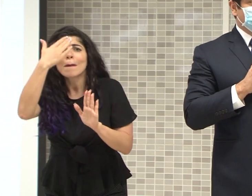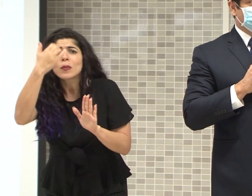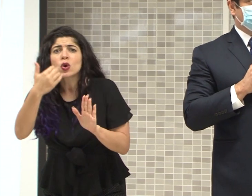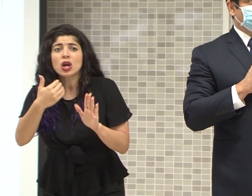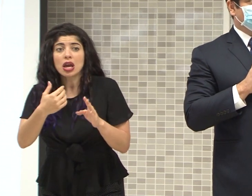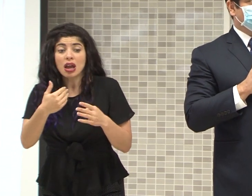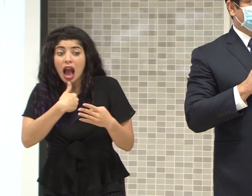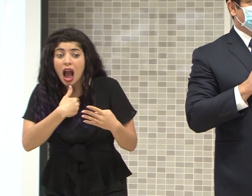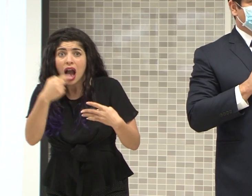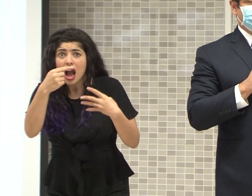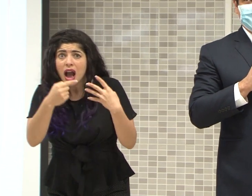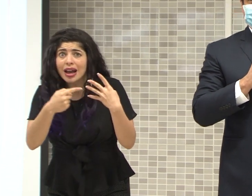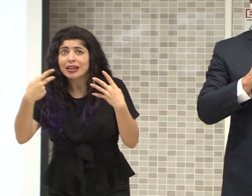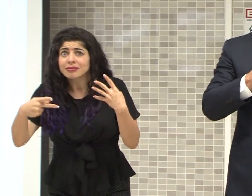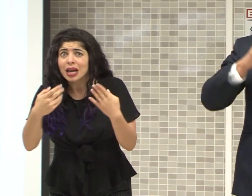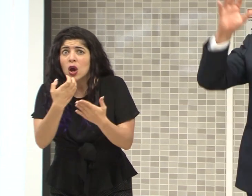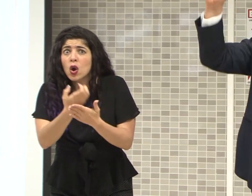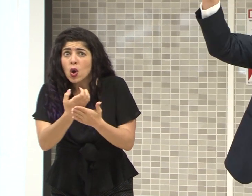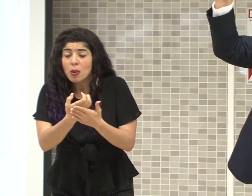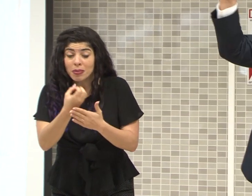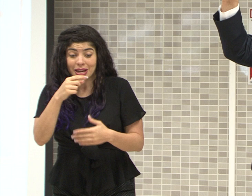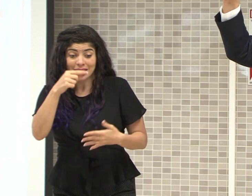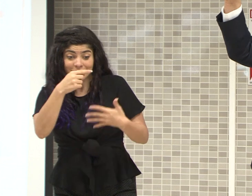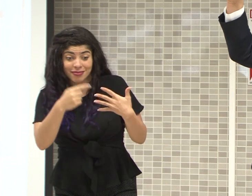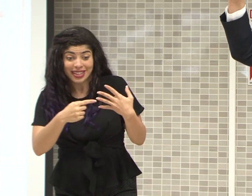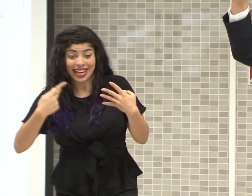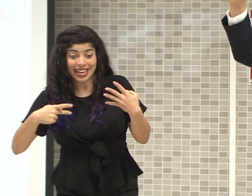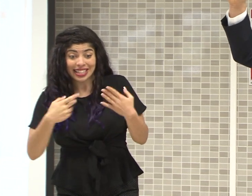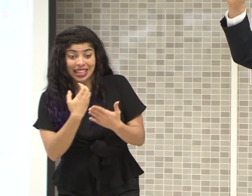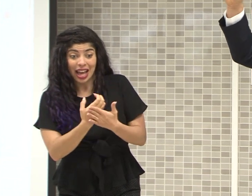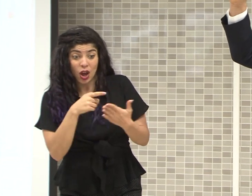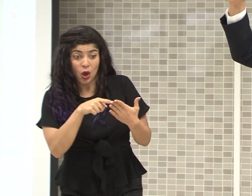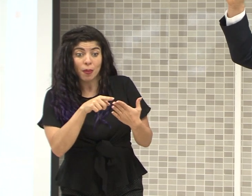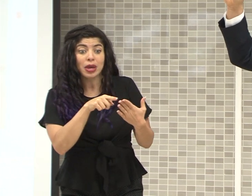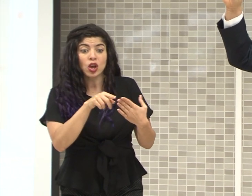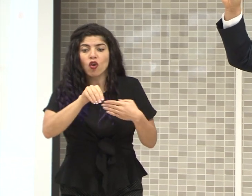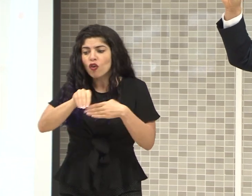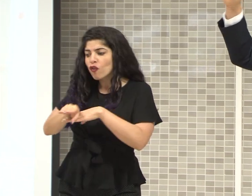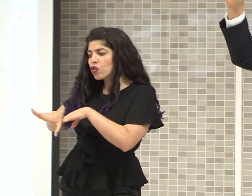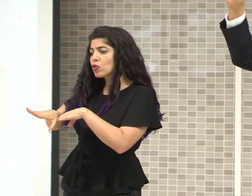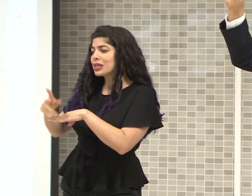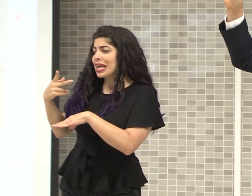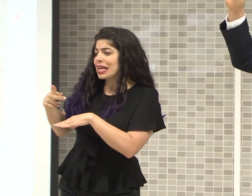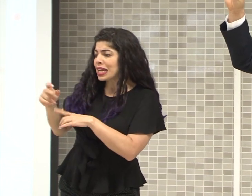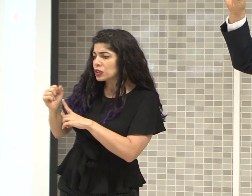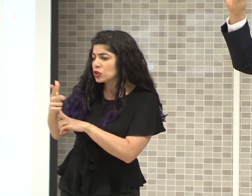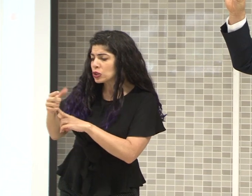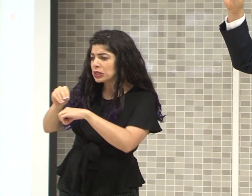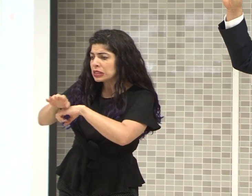económicos, se trasladan a riesgos sociales, y humanos, y en personas.